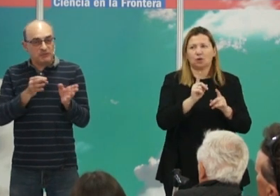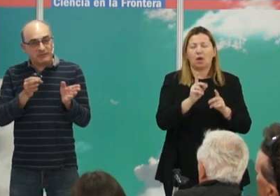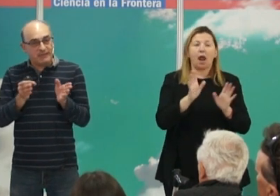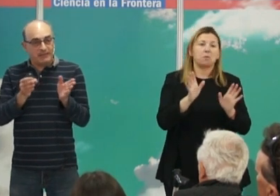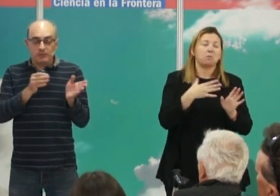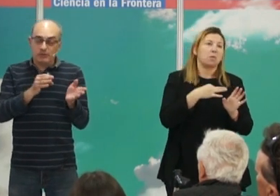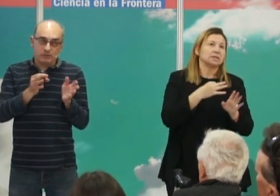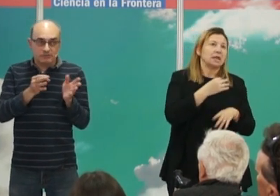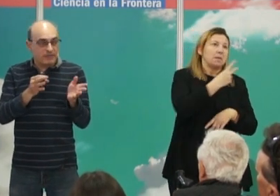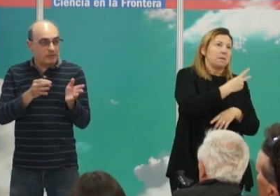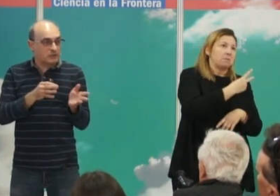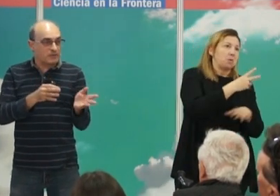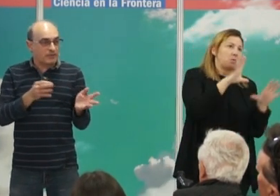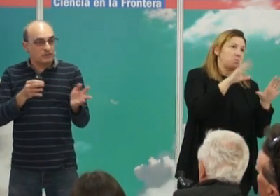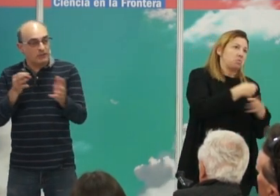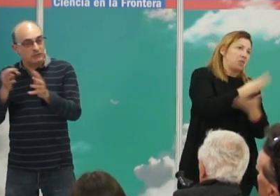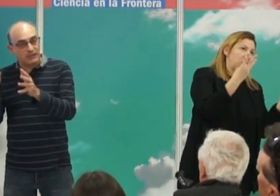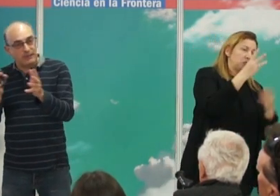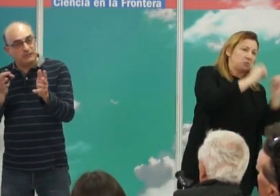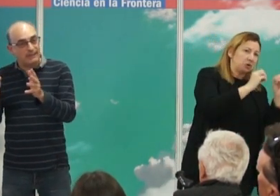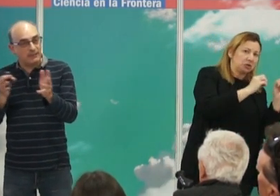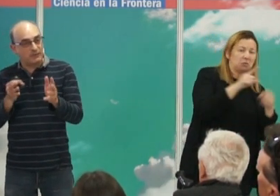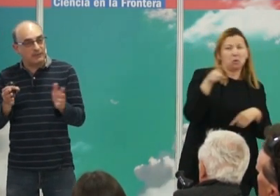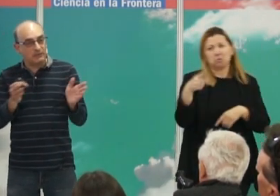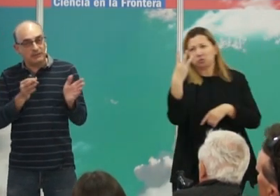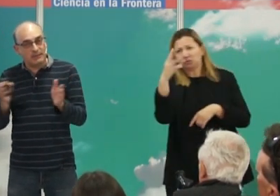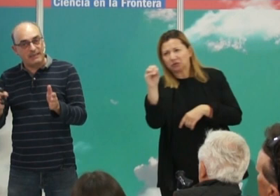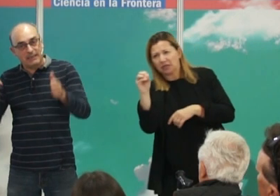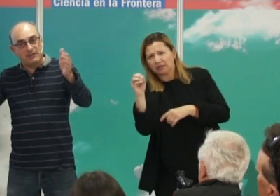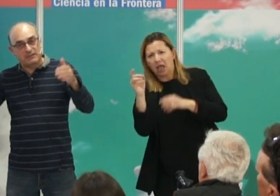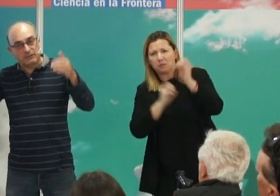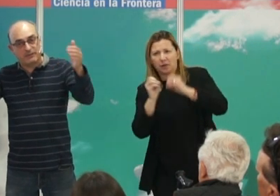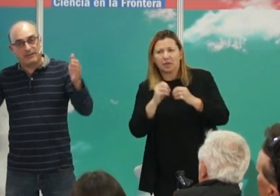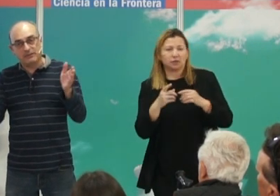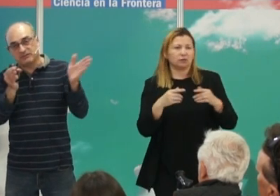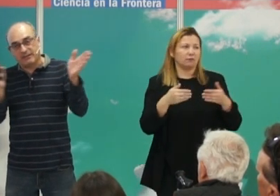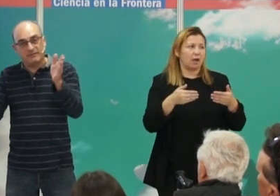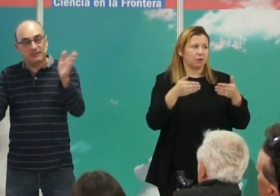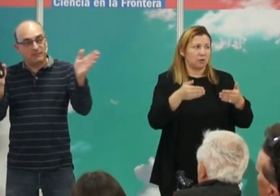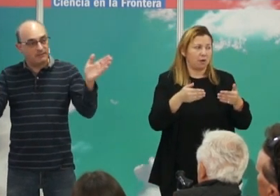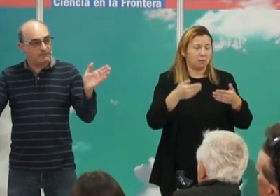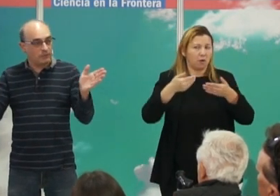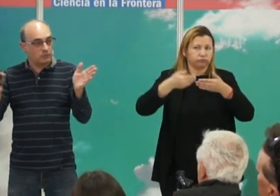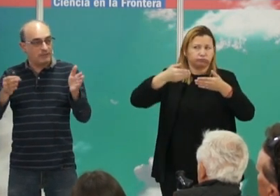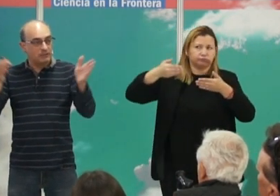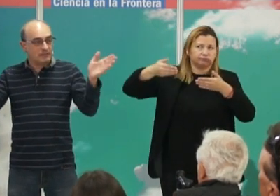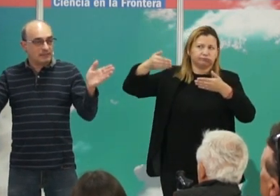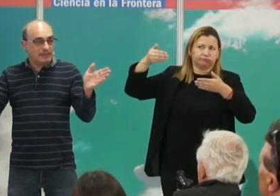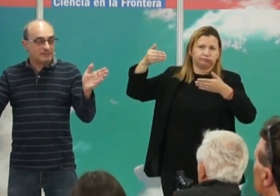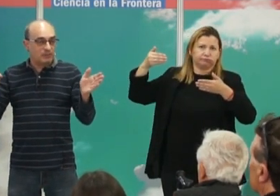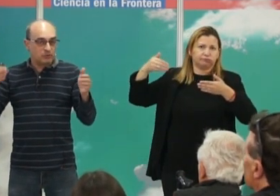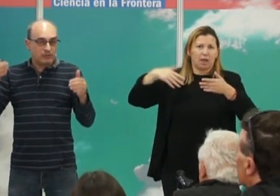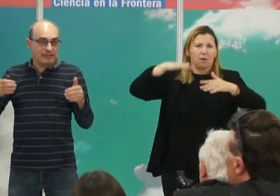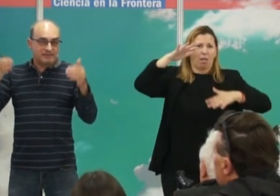podemos tener de uno un 18% y del otro quizá un 30%. Y a medida que vamos retrocediendo, estas cifras van fluctuando